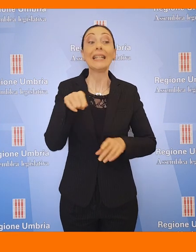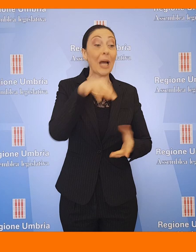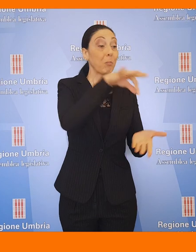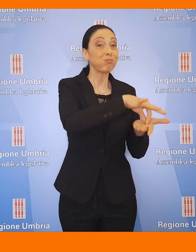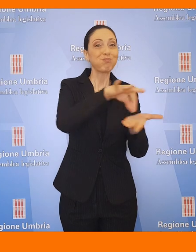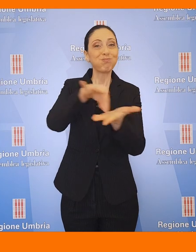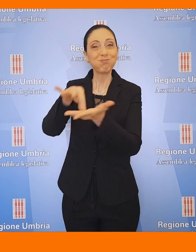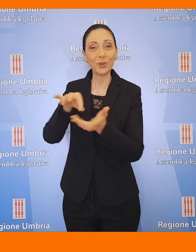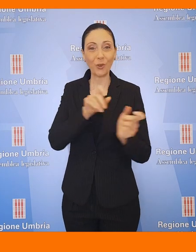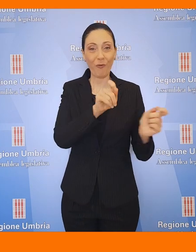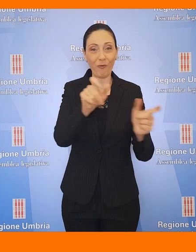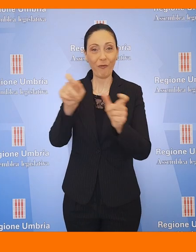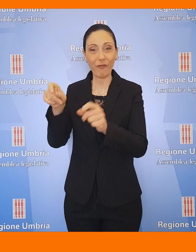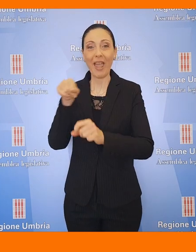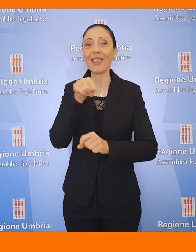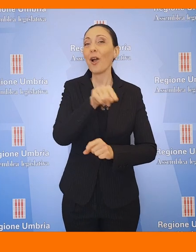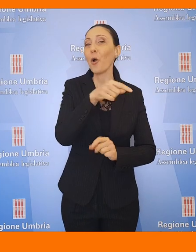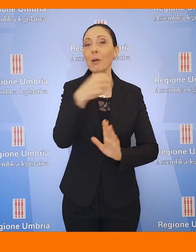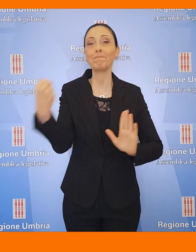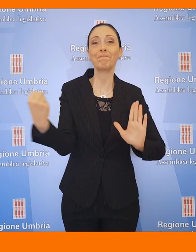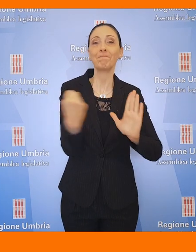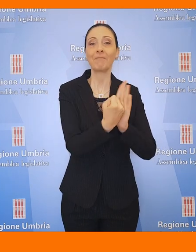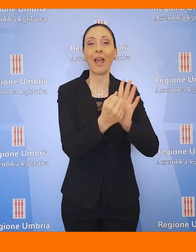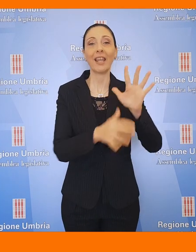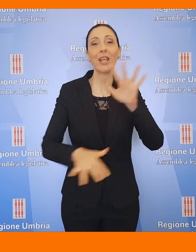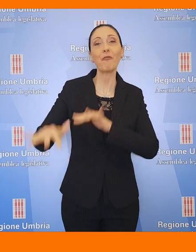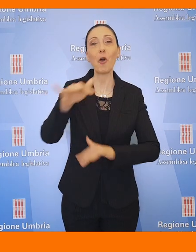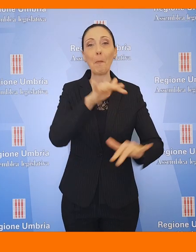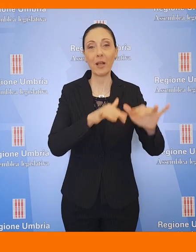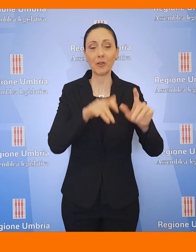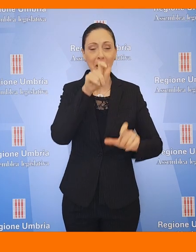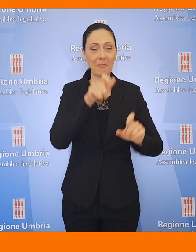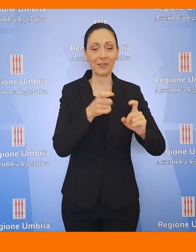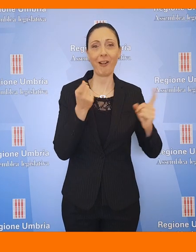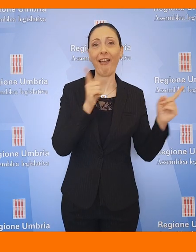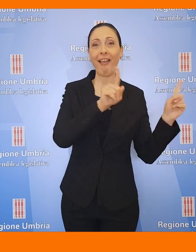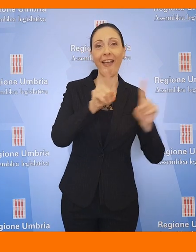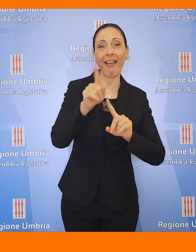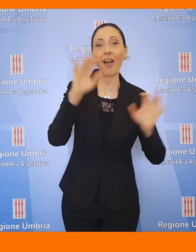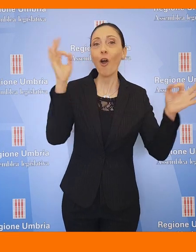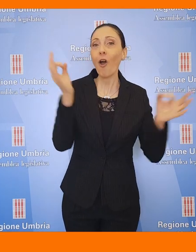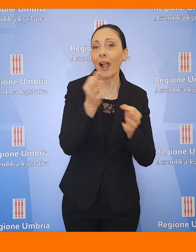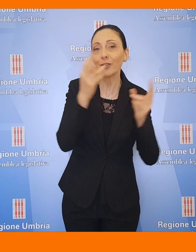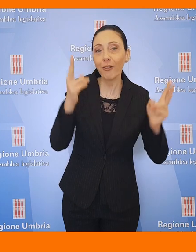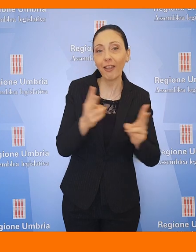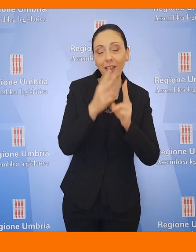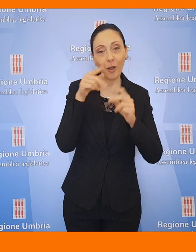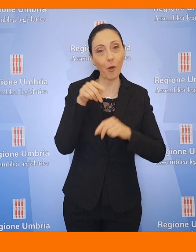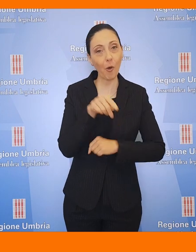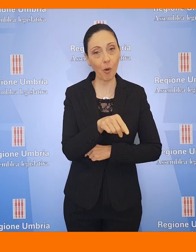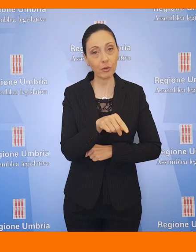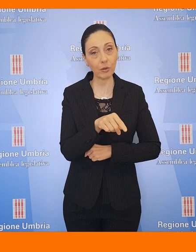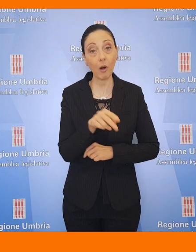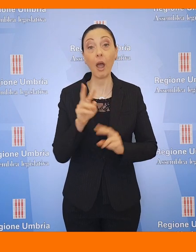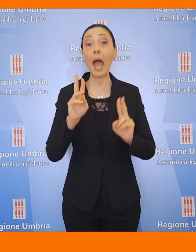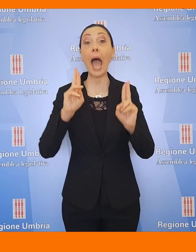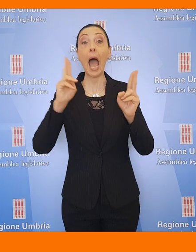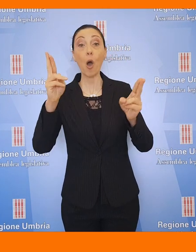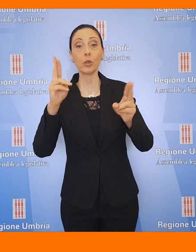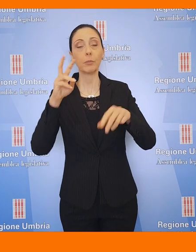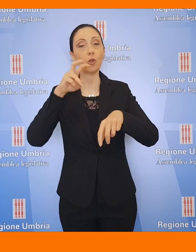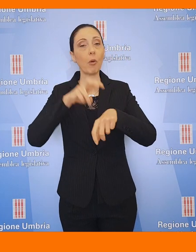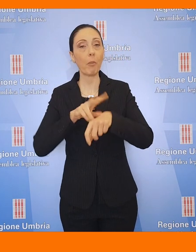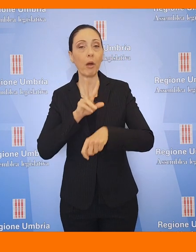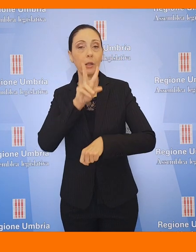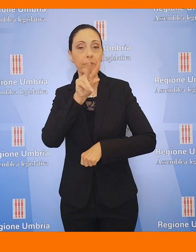rappresentano dei baluardi dell'informazione e i presidi del territorio. L'auspicio, ha spiegato Bori, è quello di concedere un